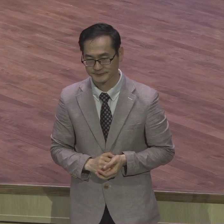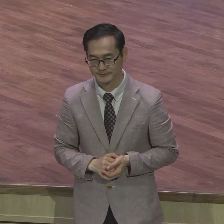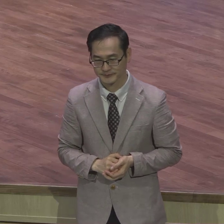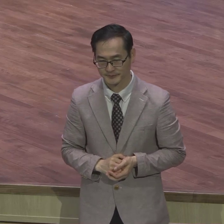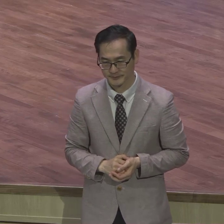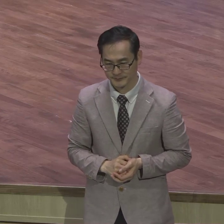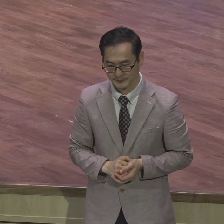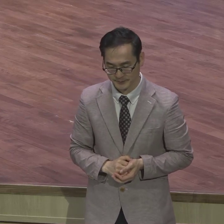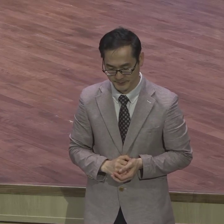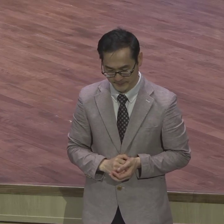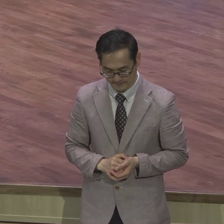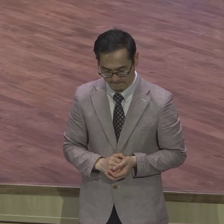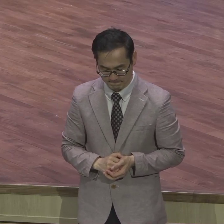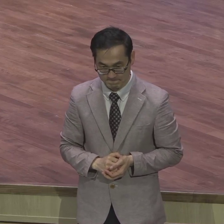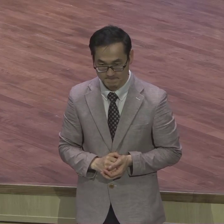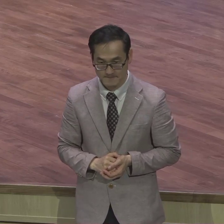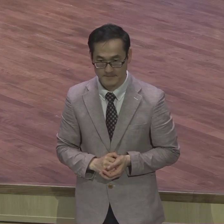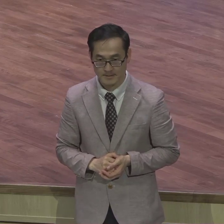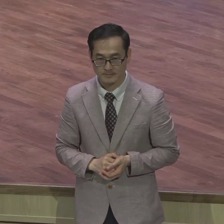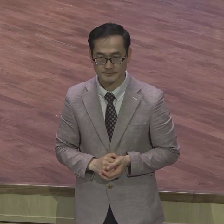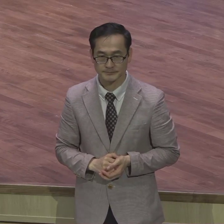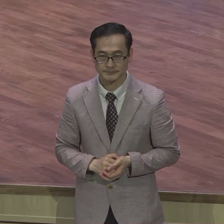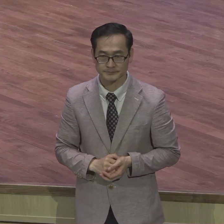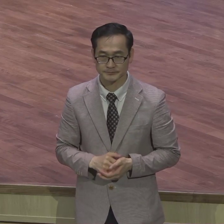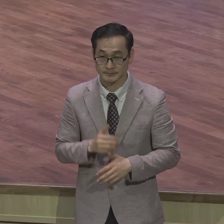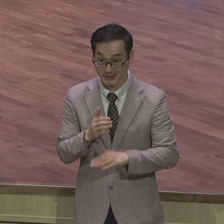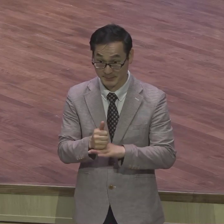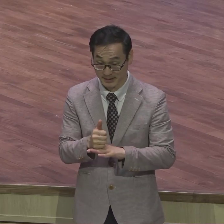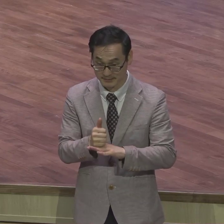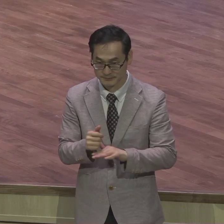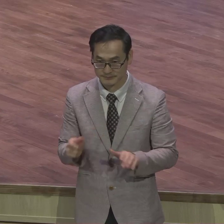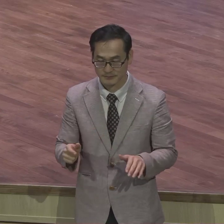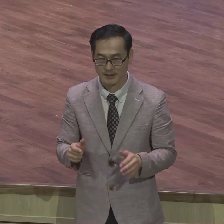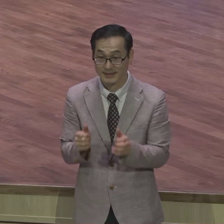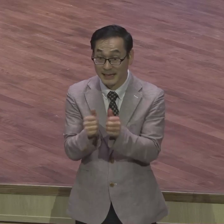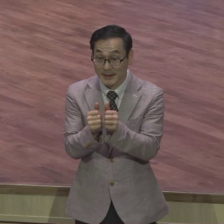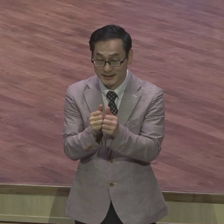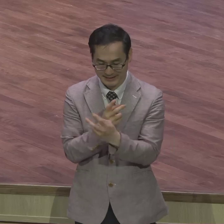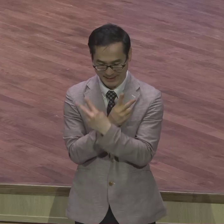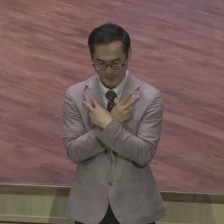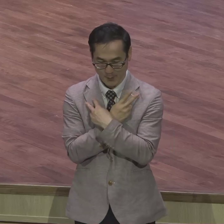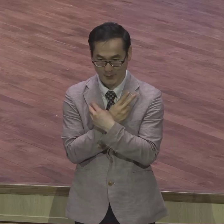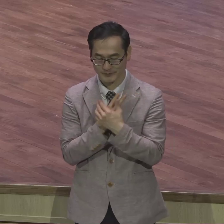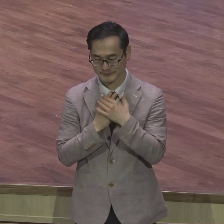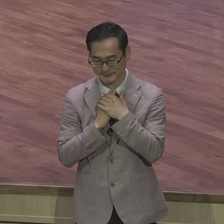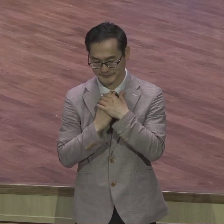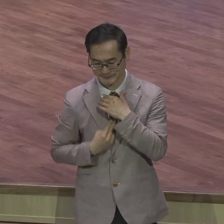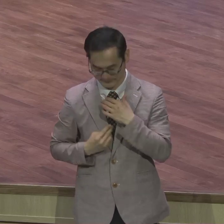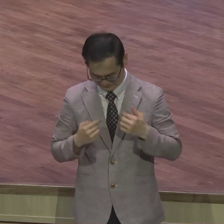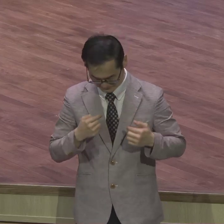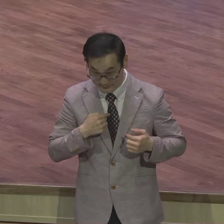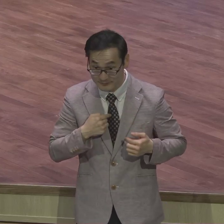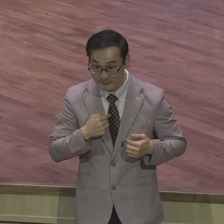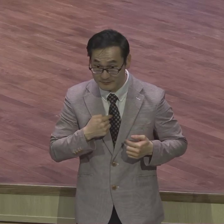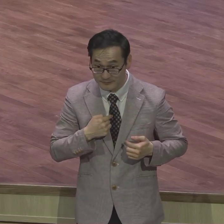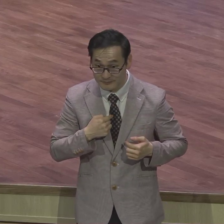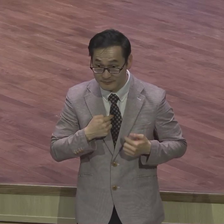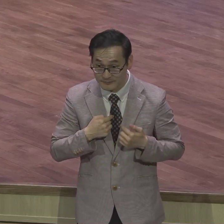남자들이 양복을 입으면서 매는 넥타이 이 넥타이는요 유럽의 크로아티아